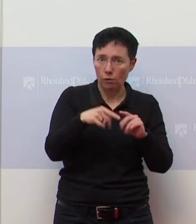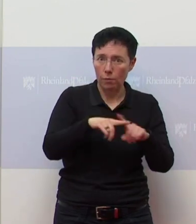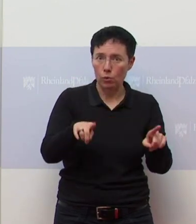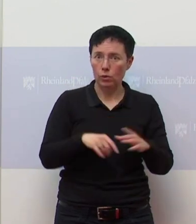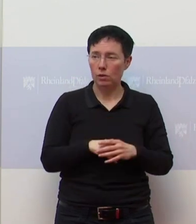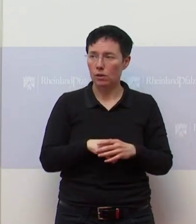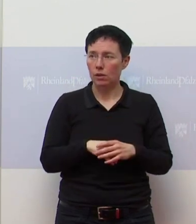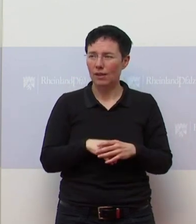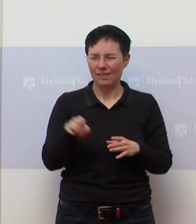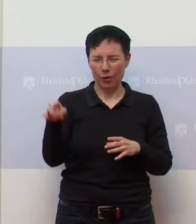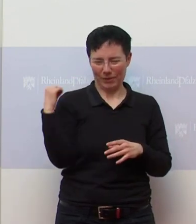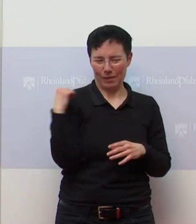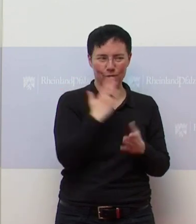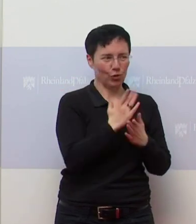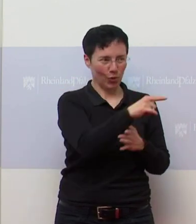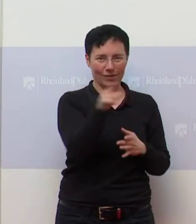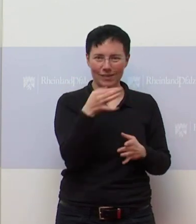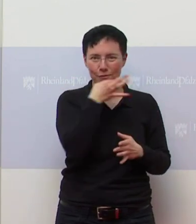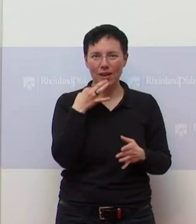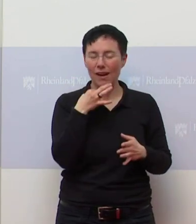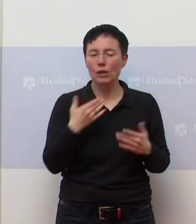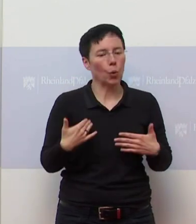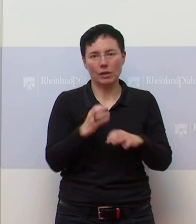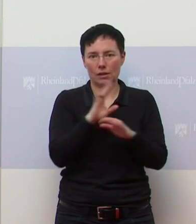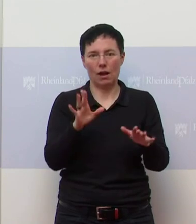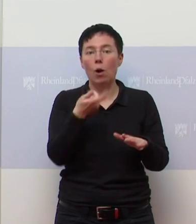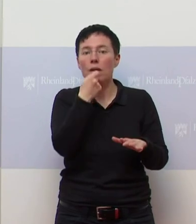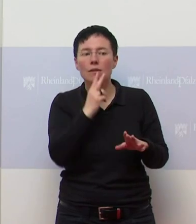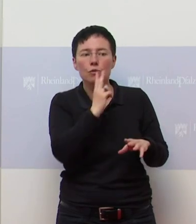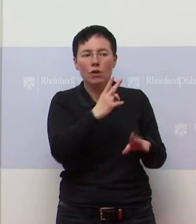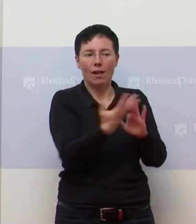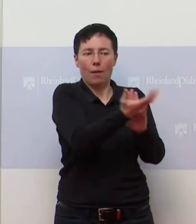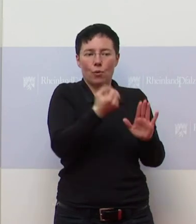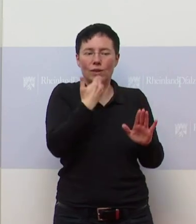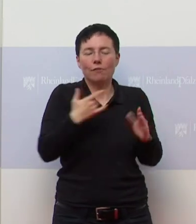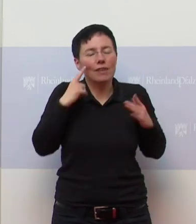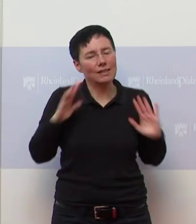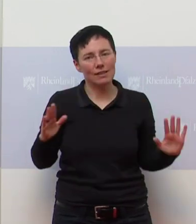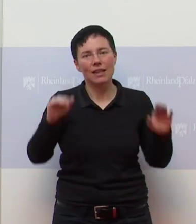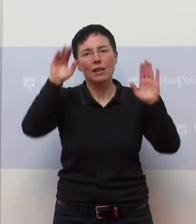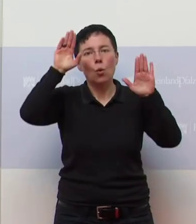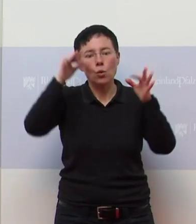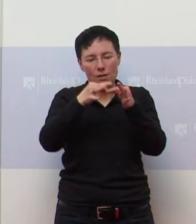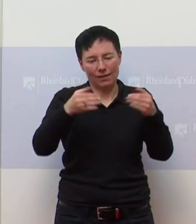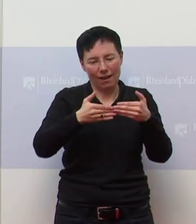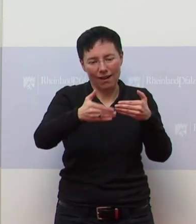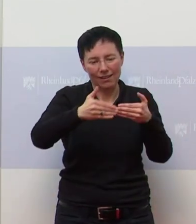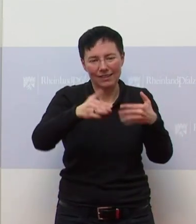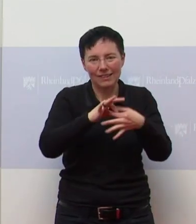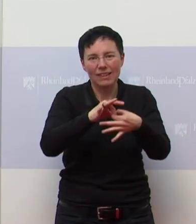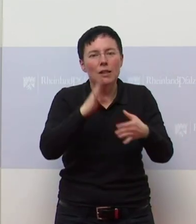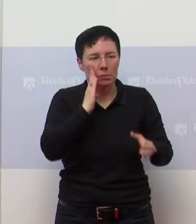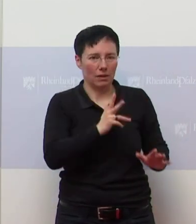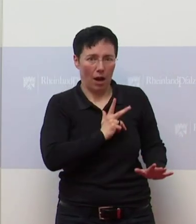Ja, das ist schon mal gefragt worden, Herr Gericke. Das ist noch nicht klar. Also ich würde mal sagen, alles, was die Ostertage betrifft, sollte man jetzt einfach